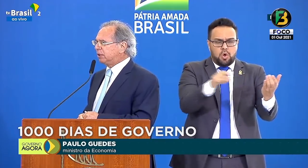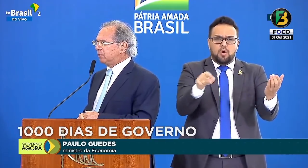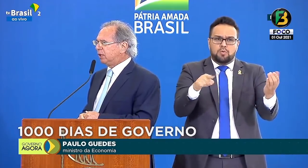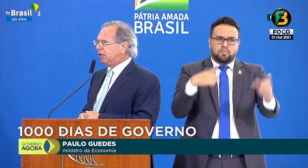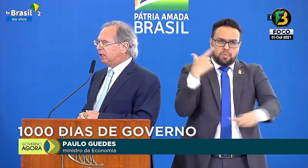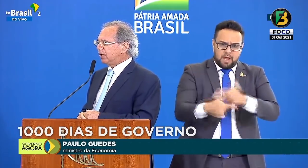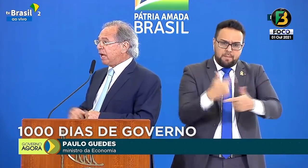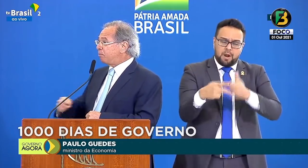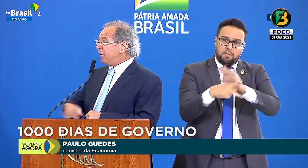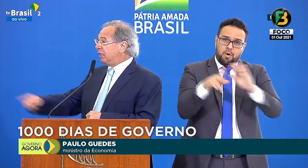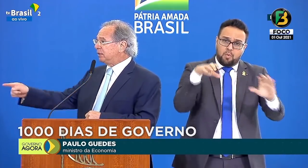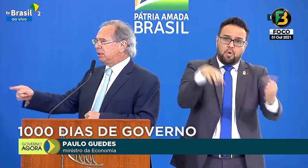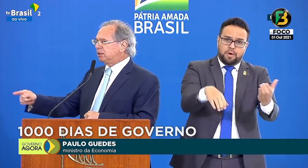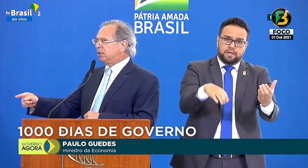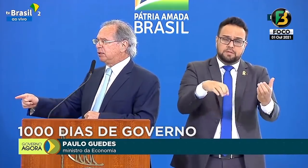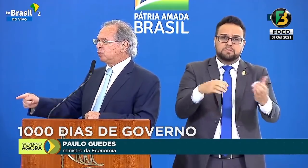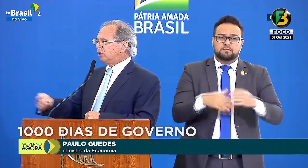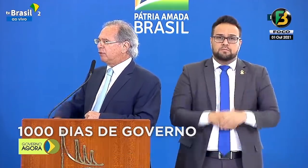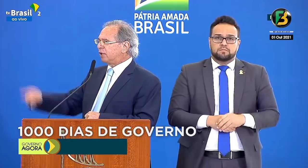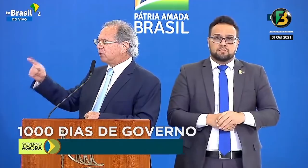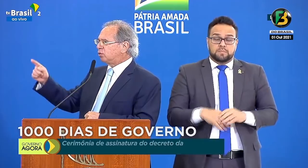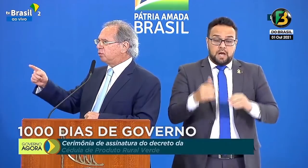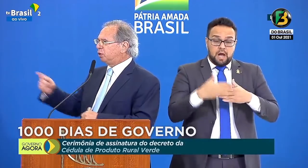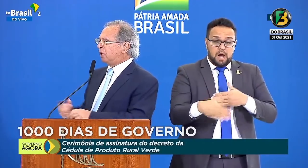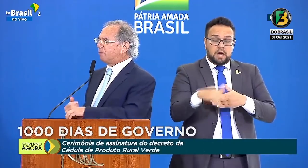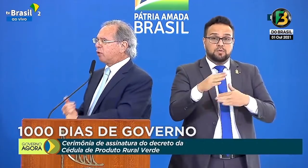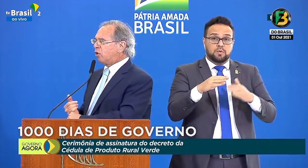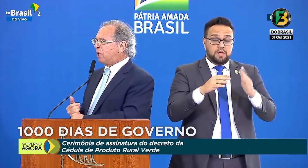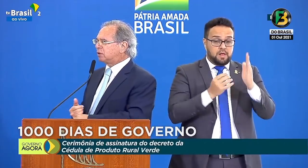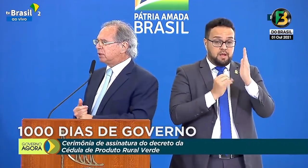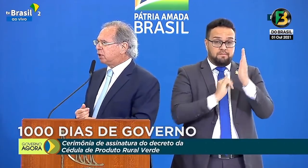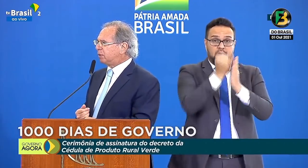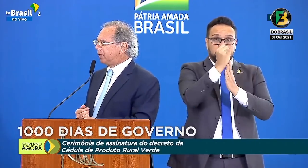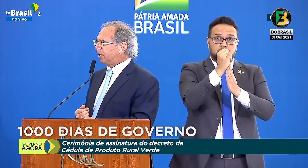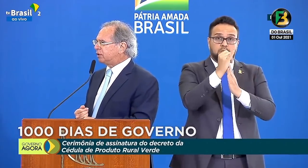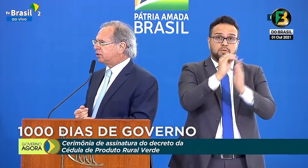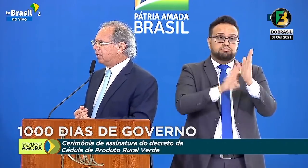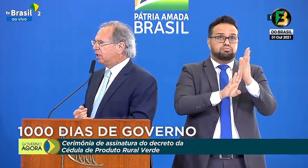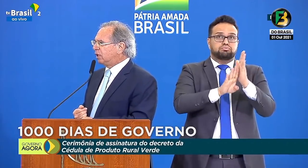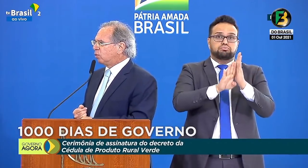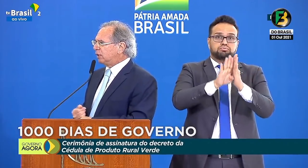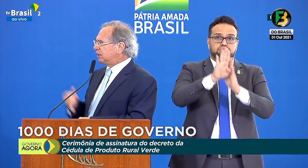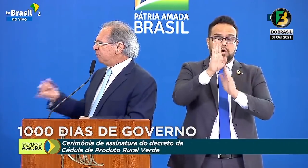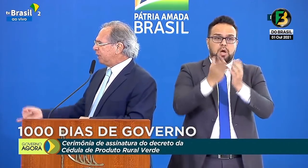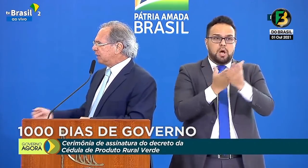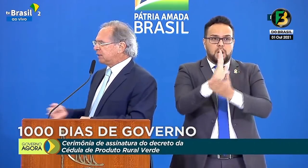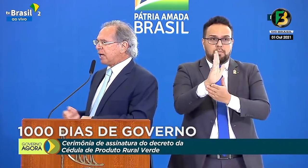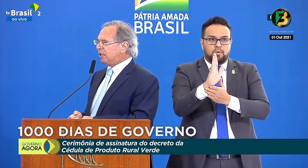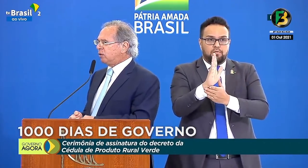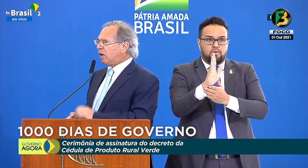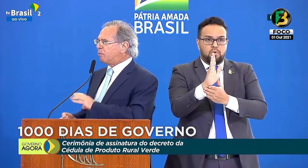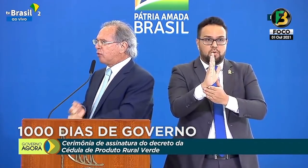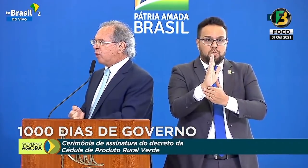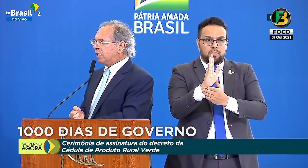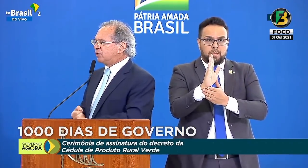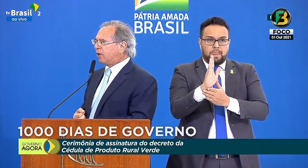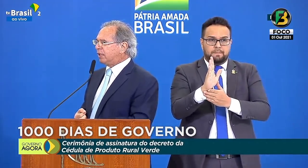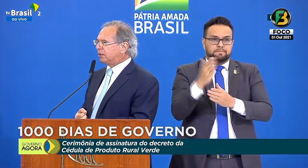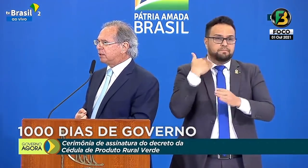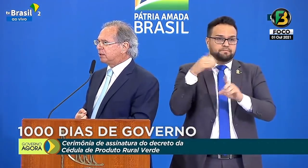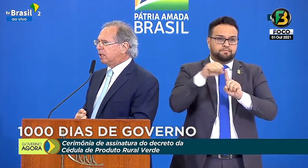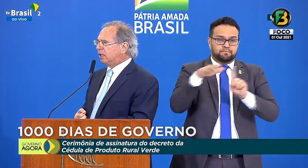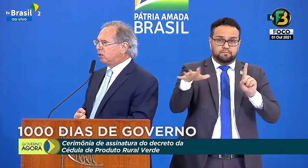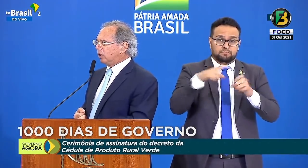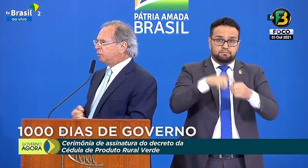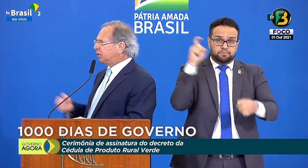Congresso brasileiro, que apenas esse ano, quando a inflação subiu, aprovou o Banco Central Independente. Quando as empresas caíram, aprovou a Lei